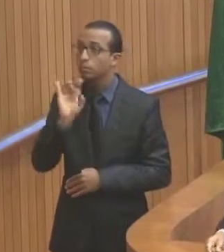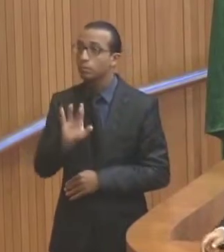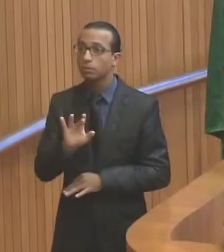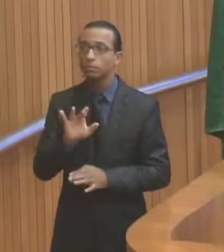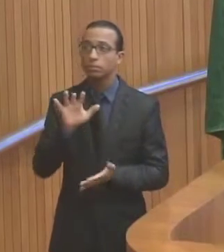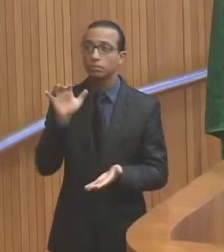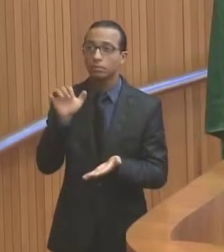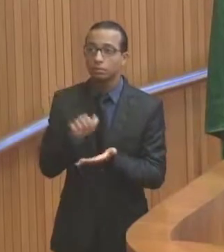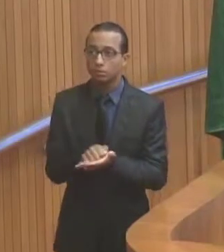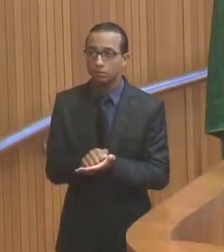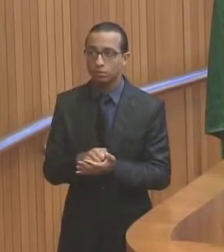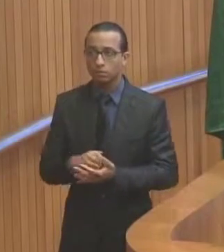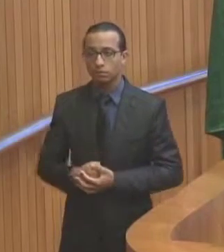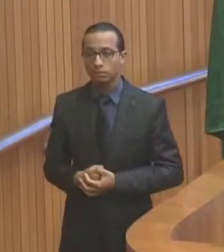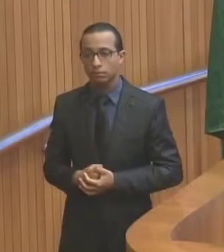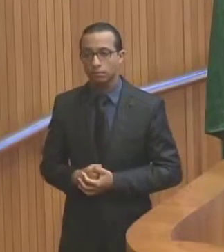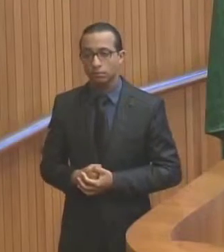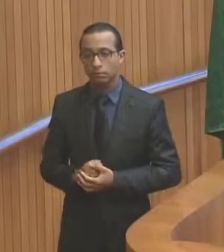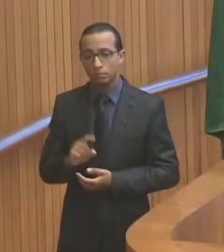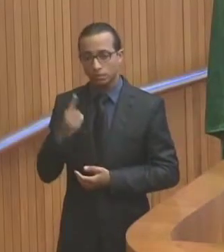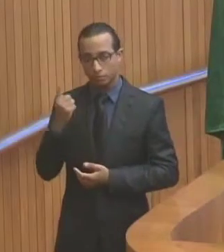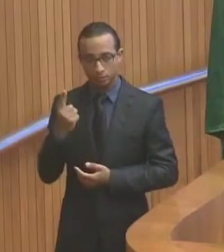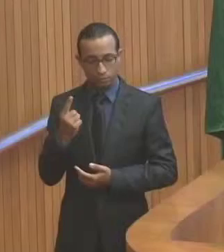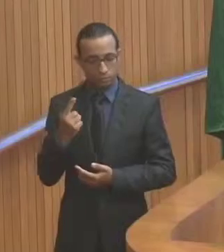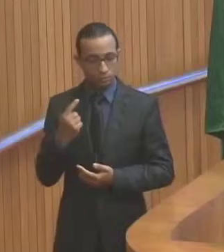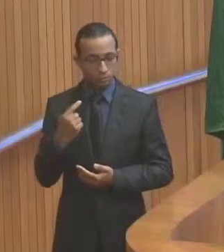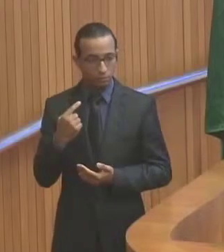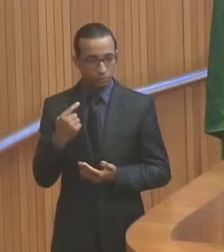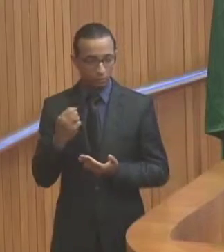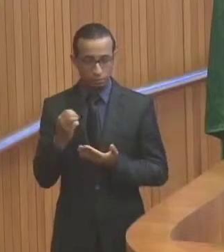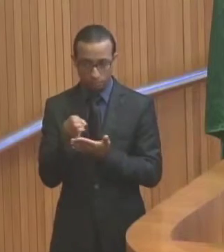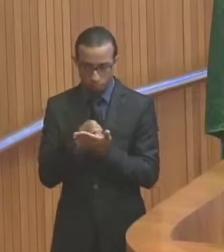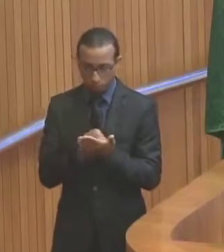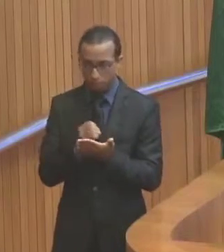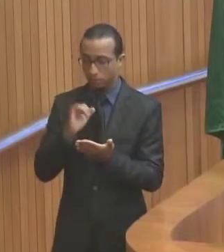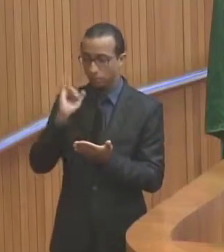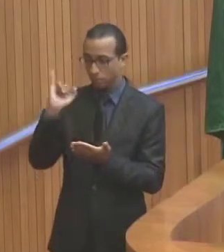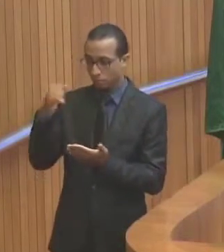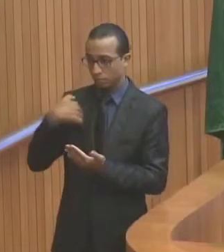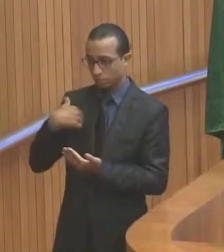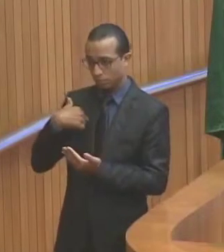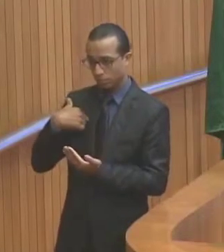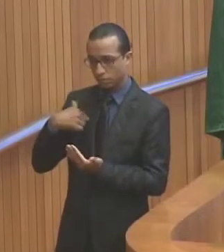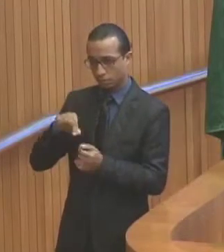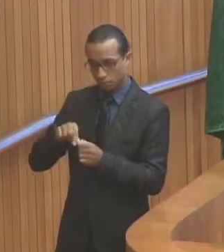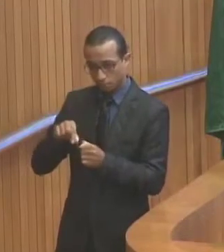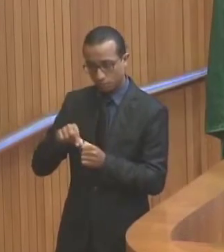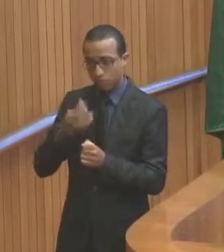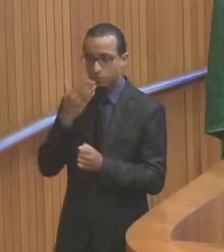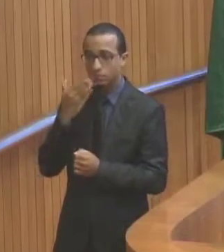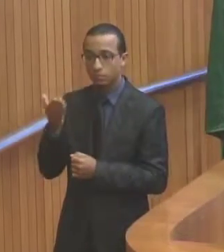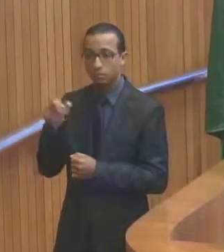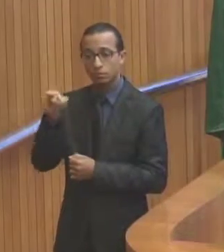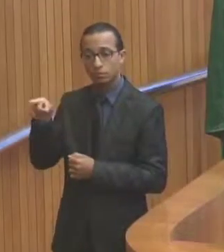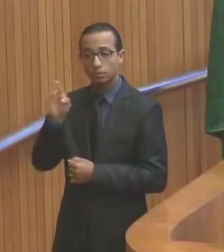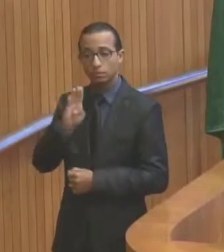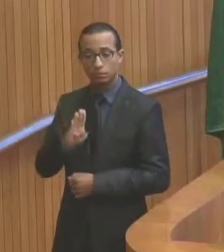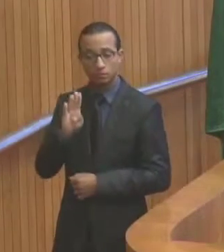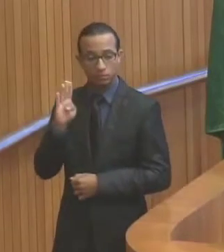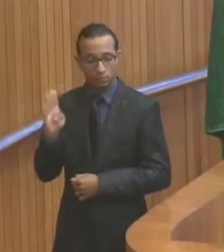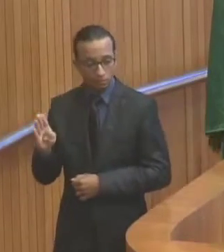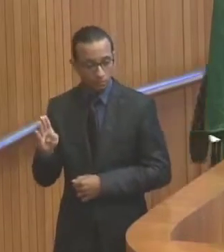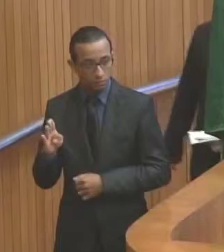registrar uma indicação de iniciativa nossa, que pleiteia junto ao Banco do